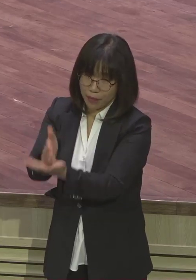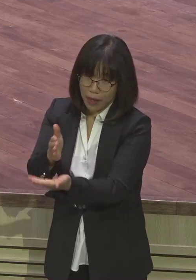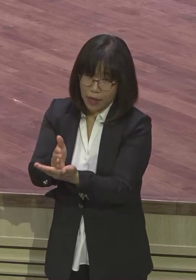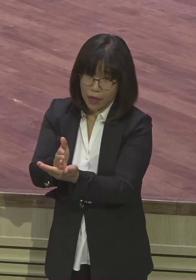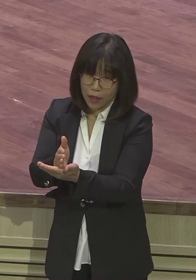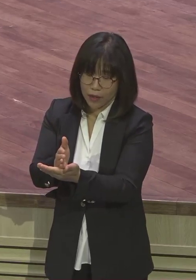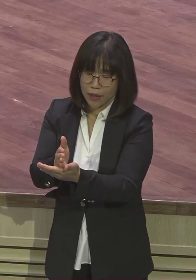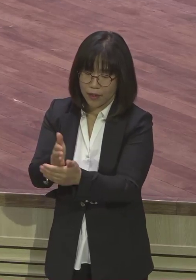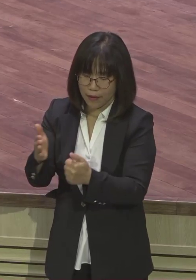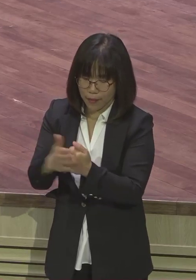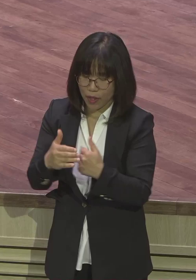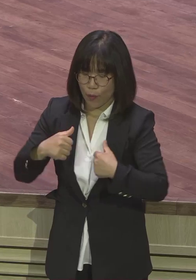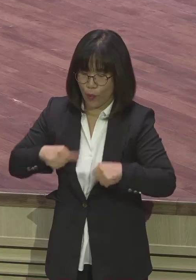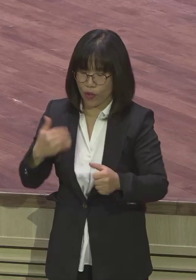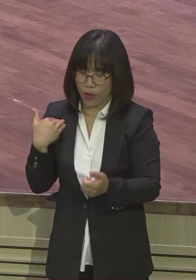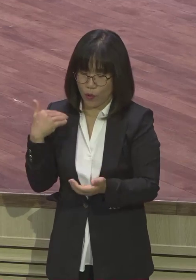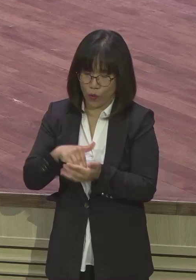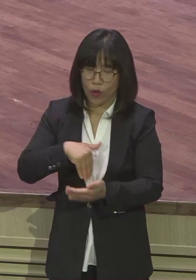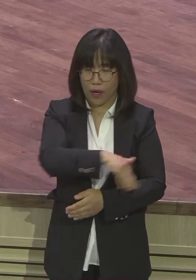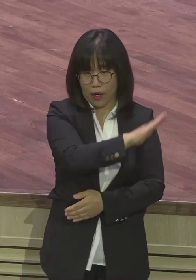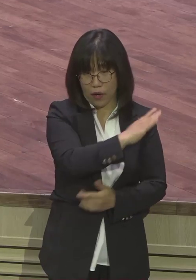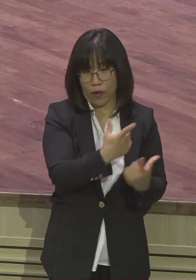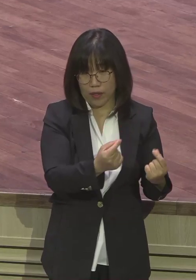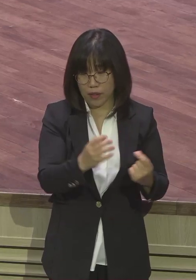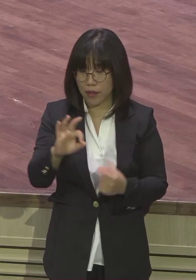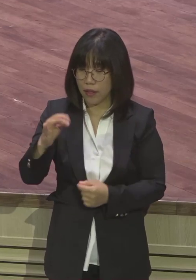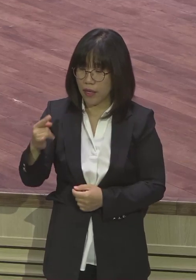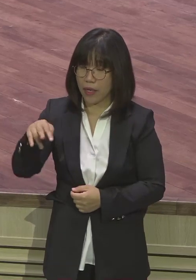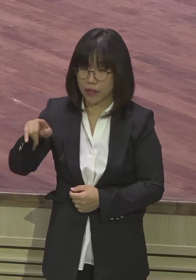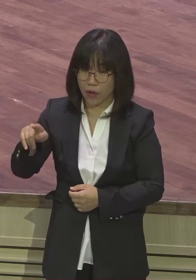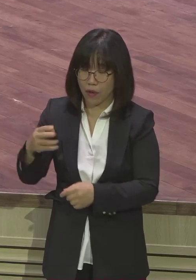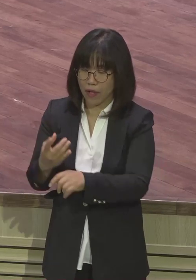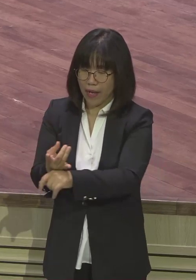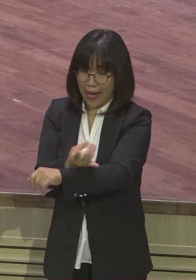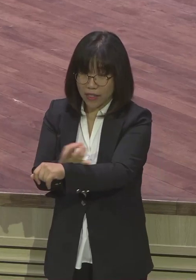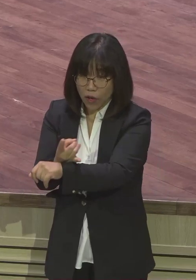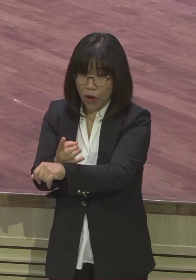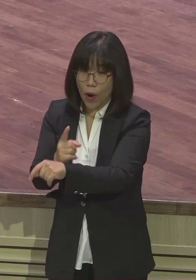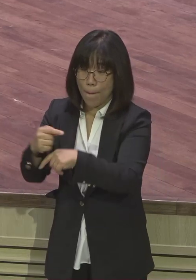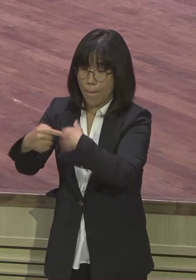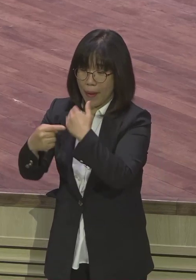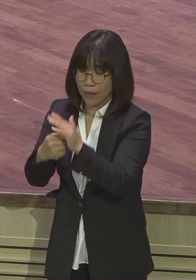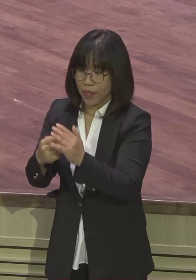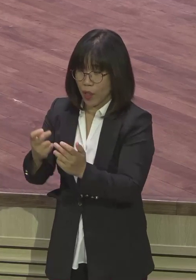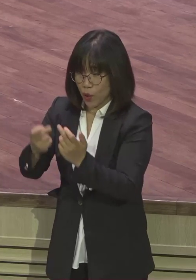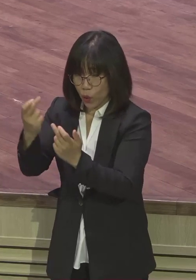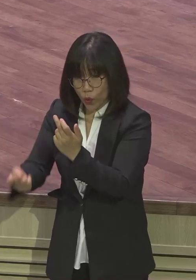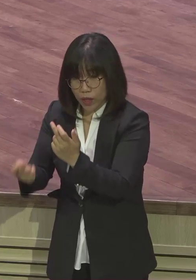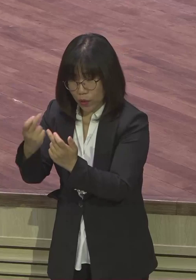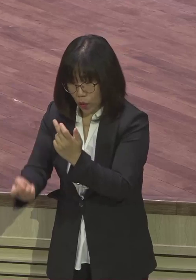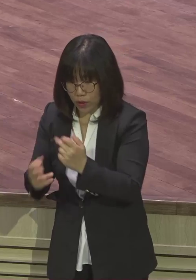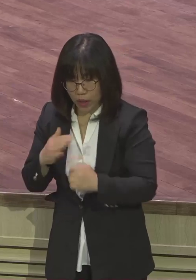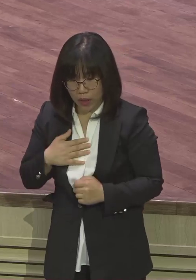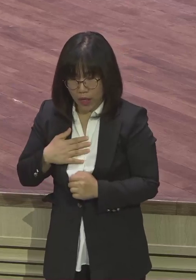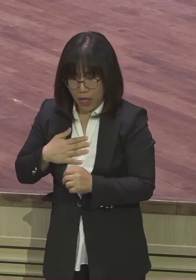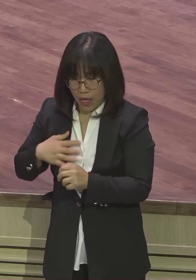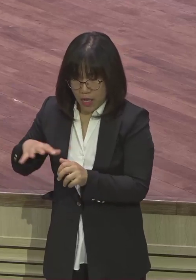이것처럼 에서의 그 워낙 큰 마음 왜 동생을 잡으려고 400명을 끌고 옵니까?